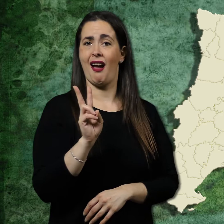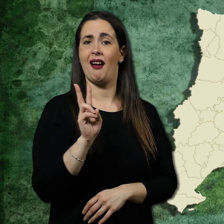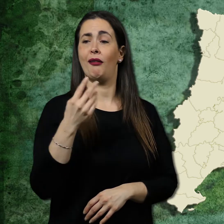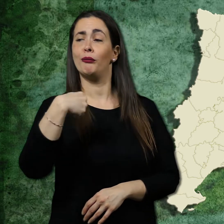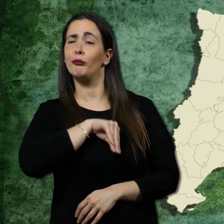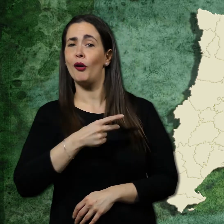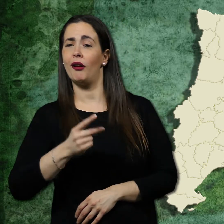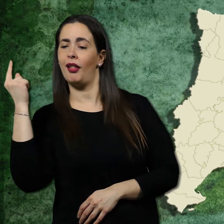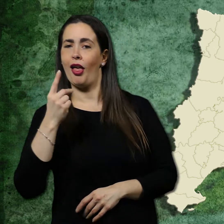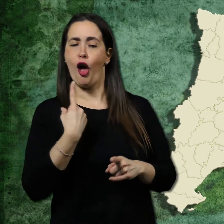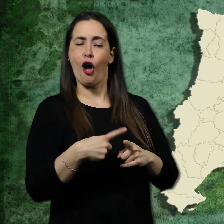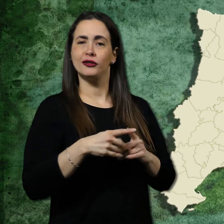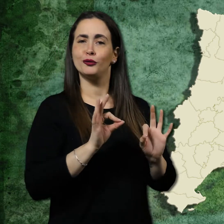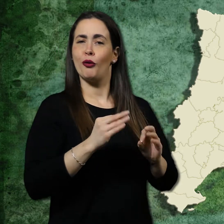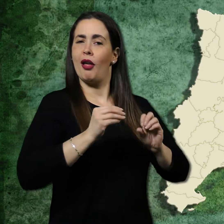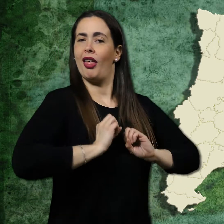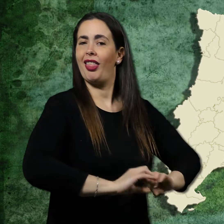es van embarcar per anar a fer les Amèriques.